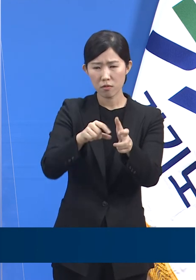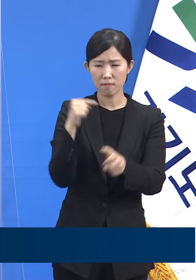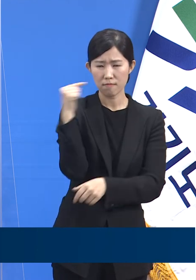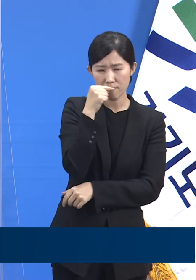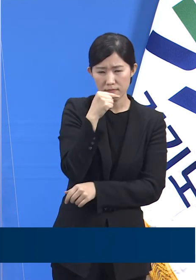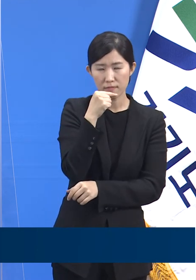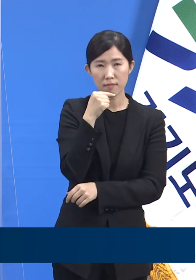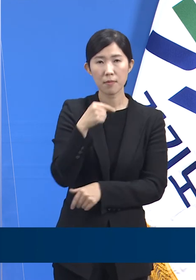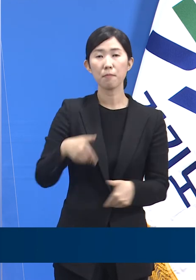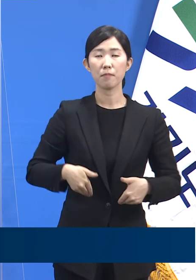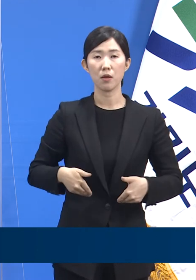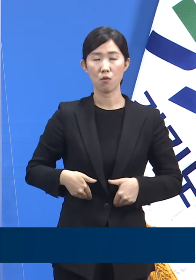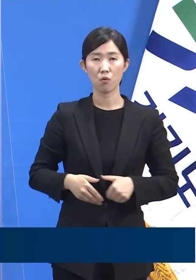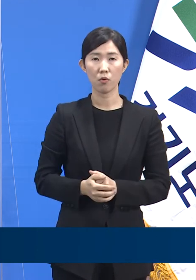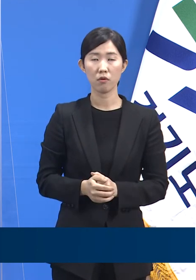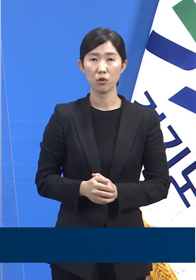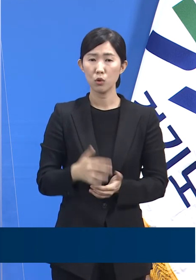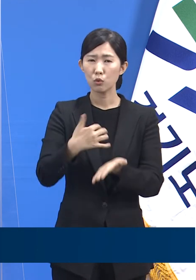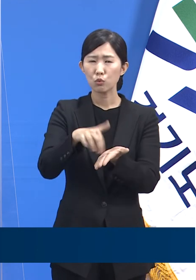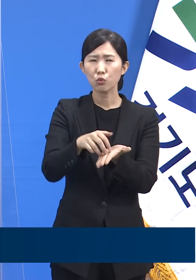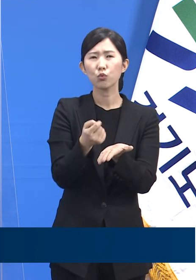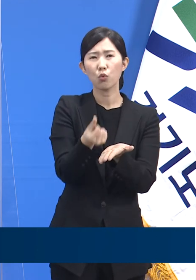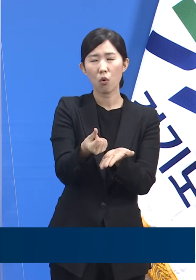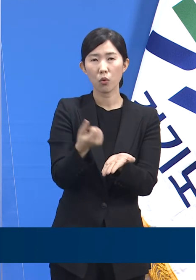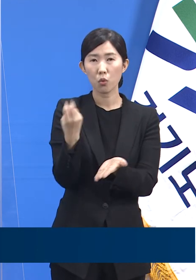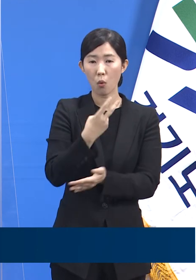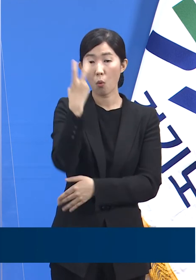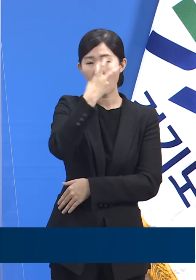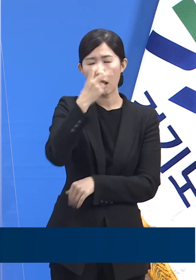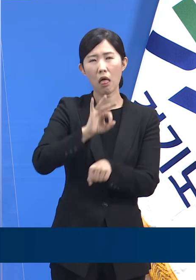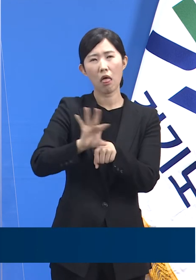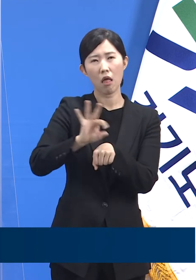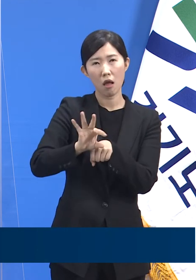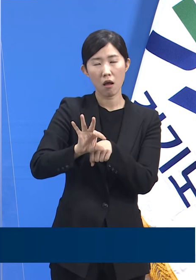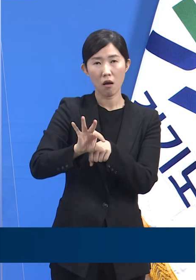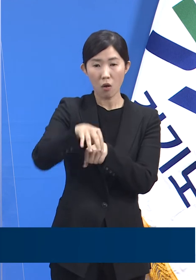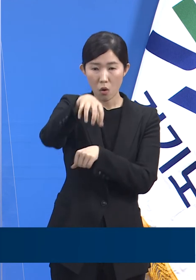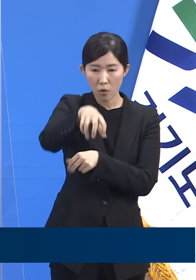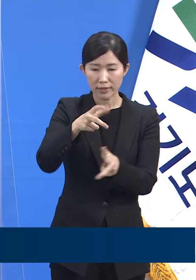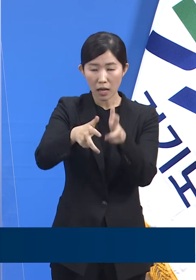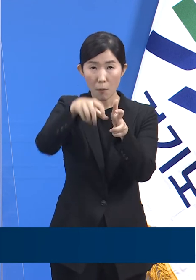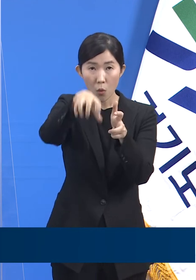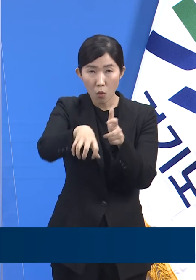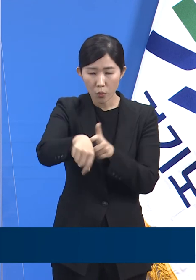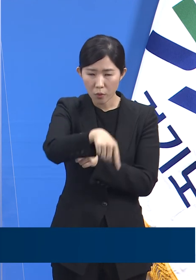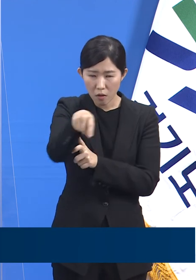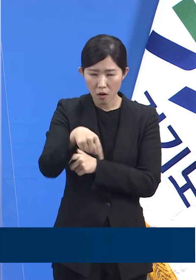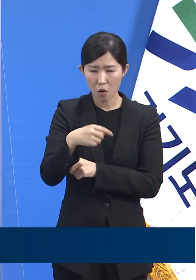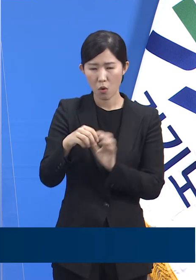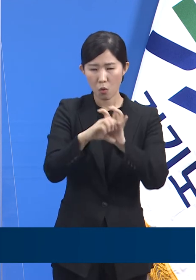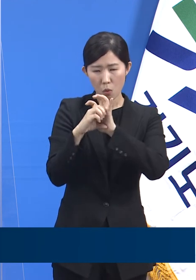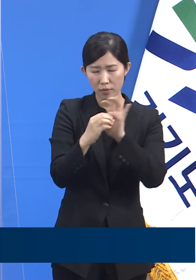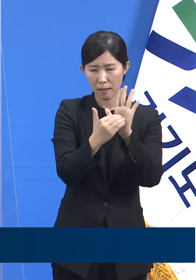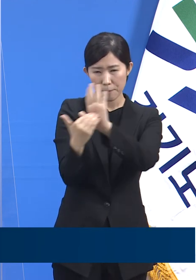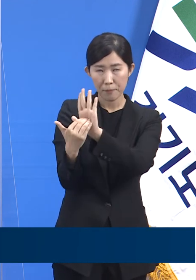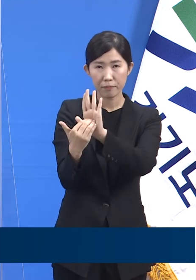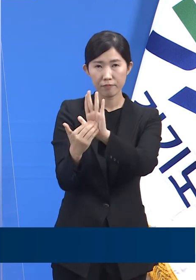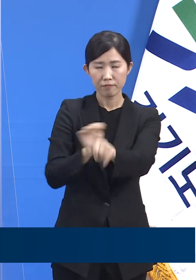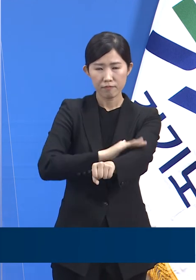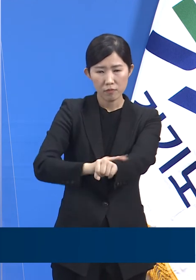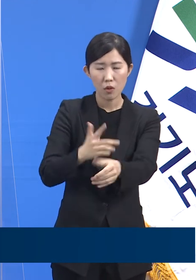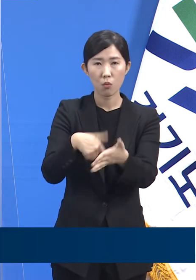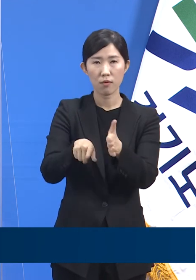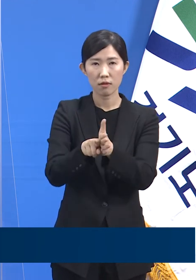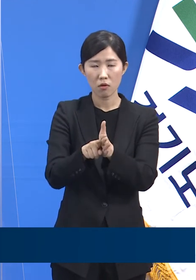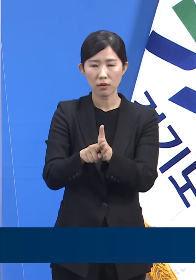규모가 작고 관리체계가 상대적으로 약한 사업장들의 코로나19 대응 능력을 보완해야만 합니다.